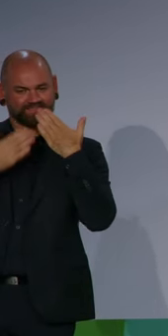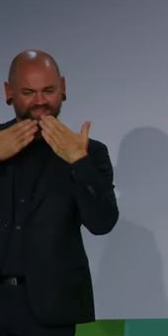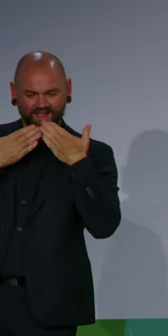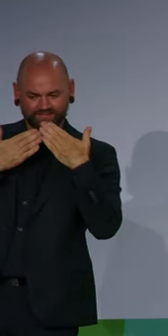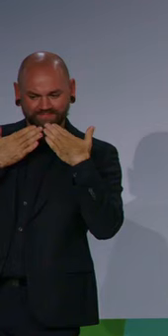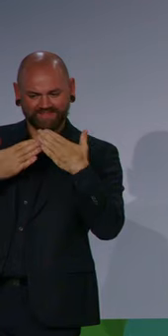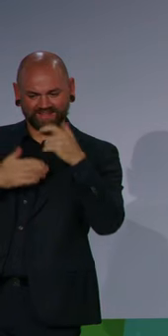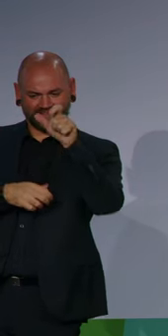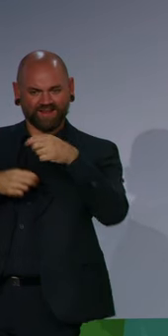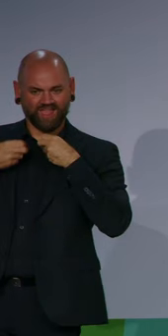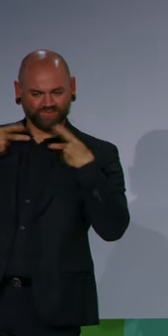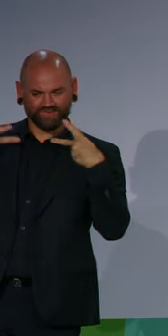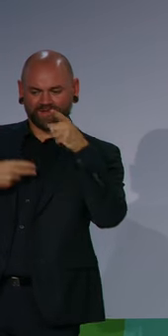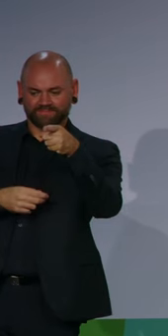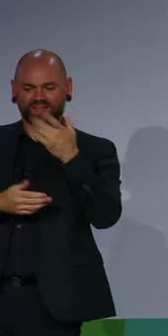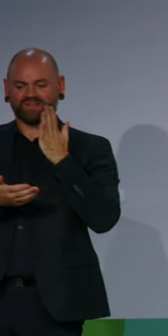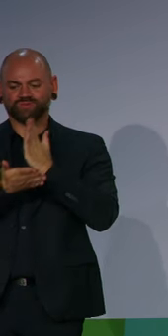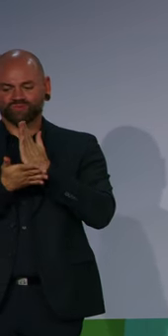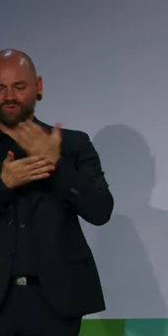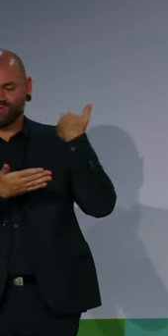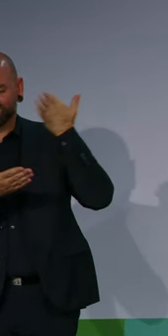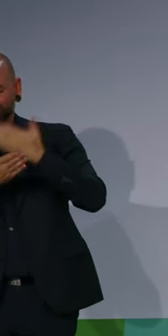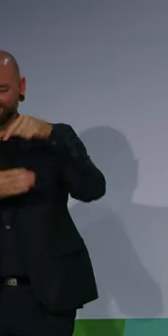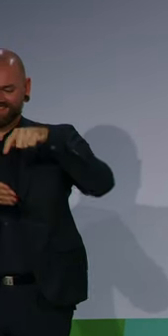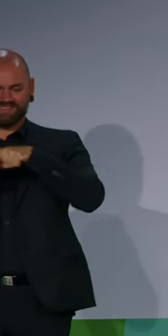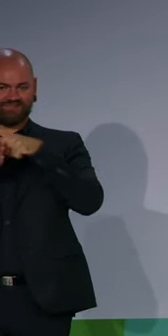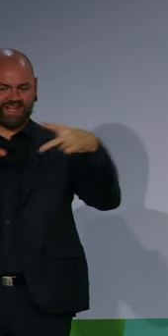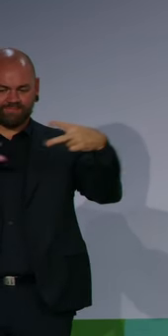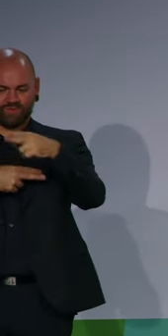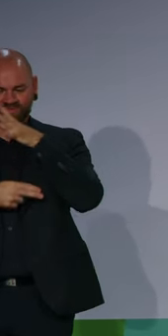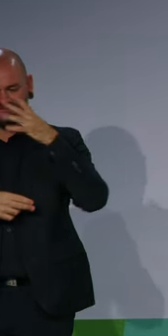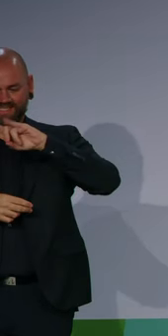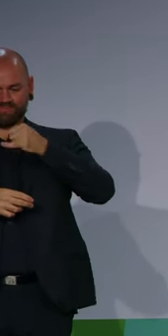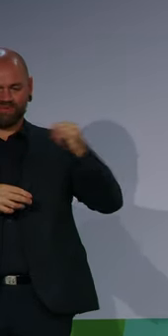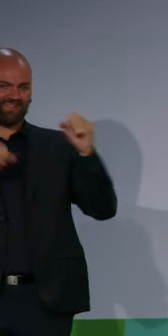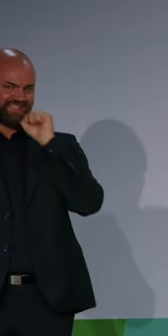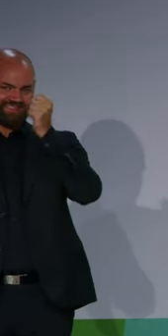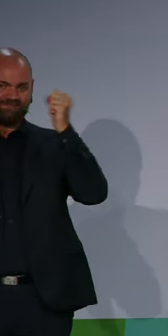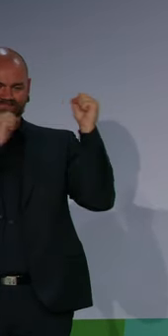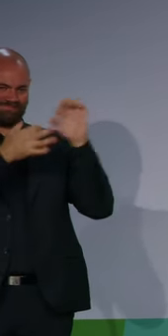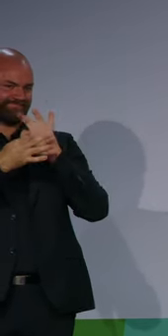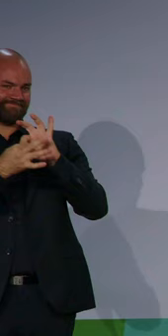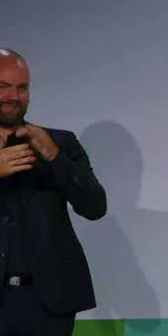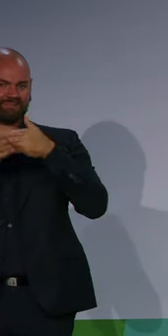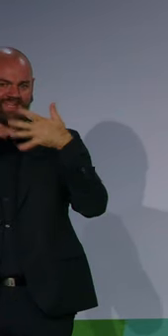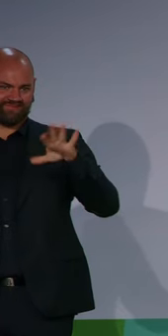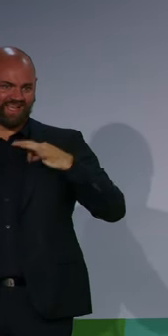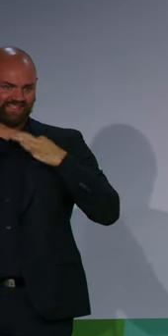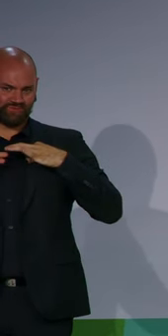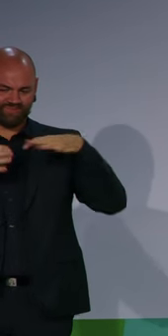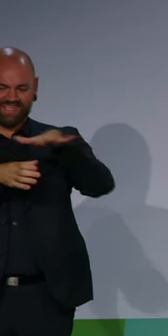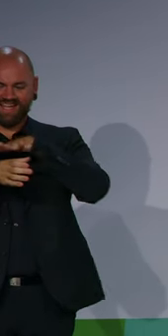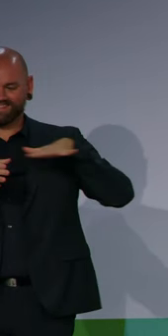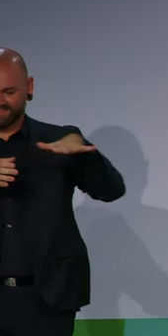Behinderungen, auch von Kindern mit Behinderungen deutlich verbessert haben. Sie haben im Grunde viel mehr Projekte auf die Schiene gesetzt, als der